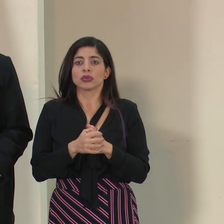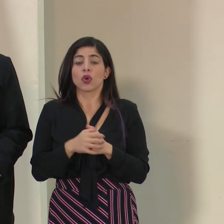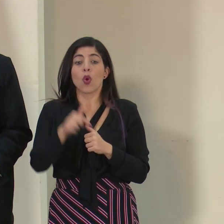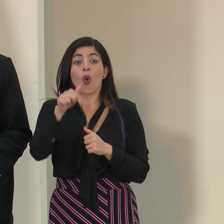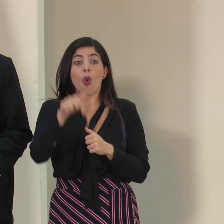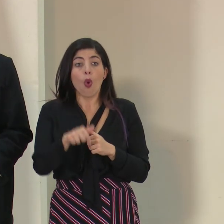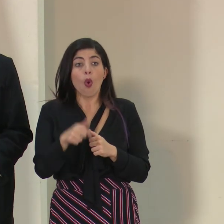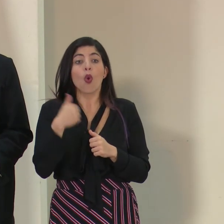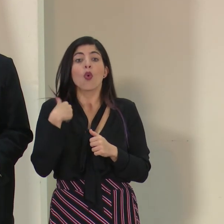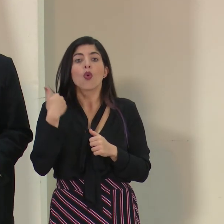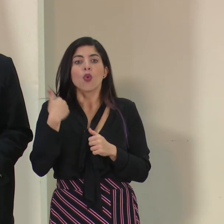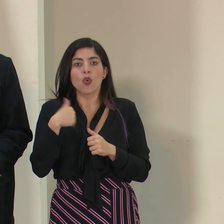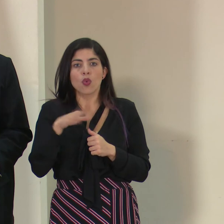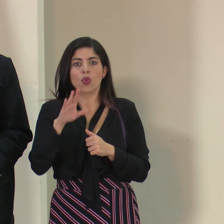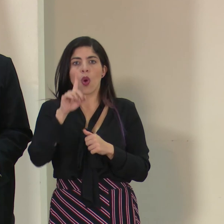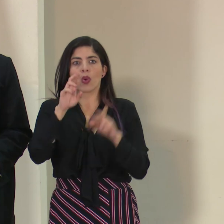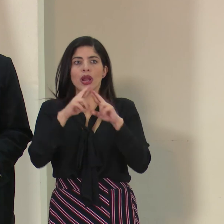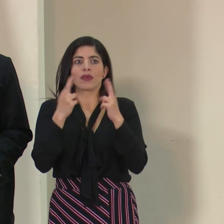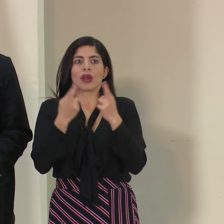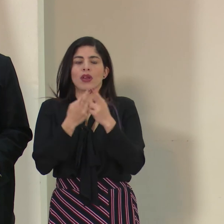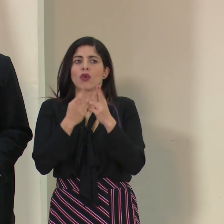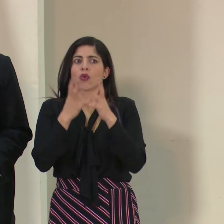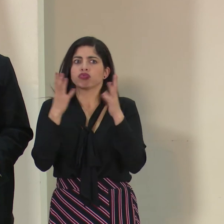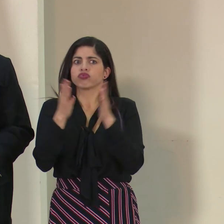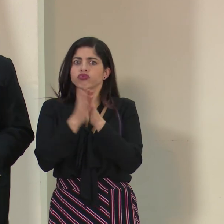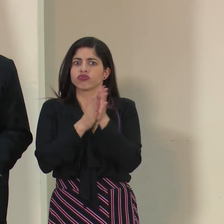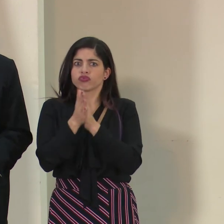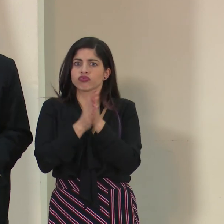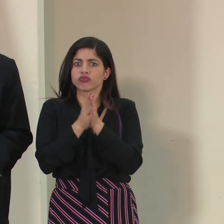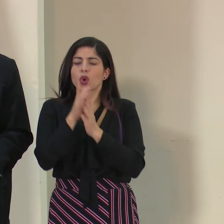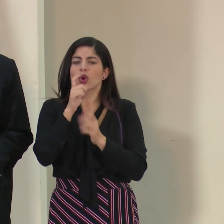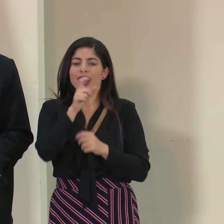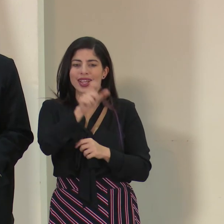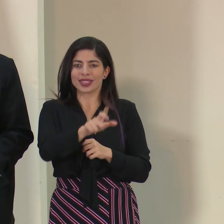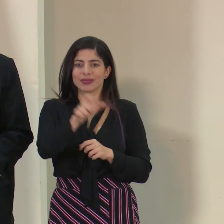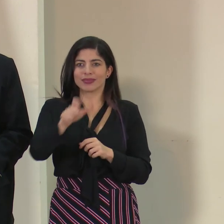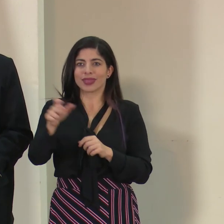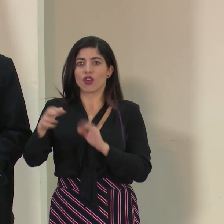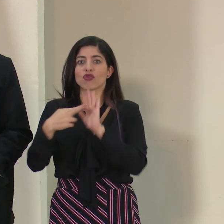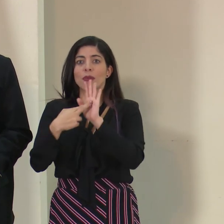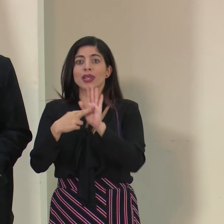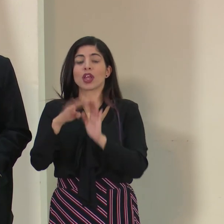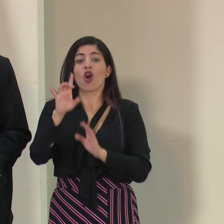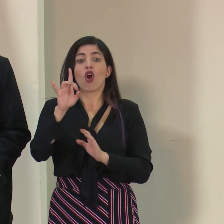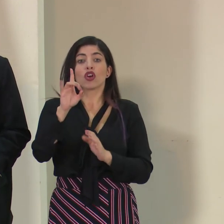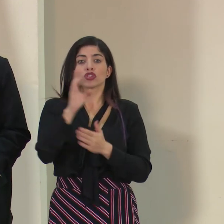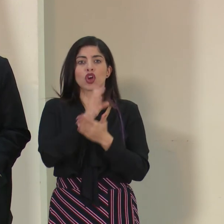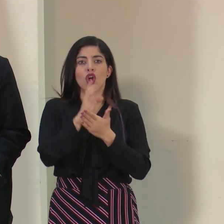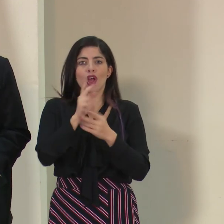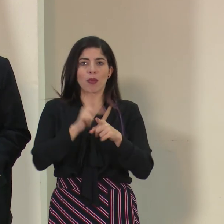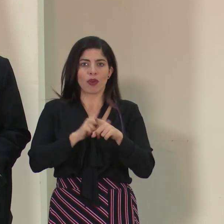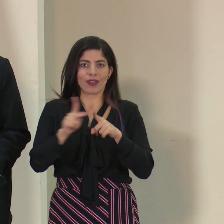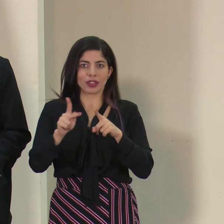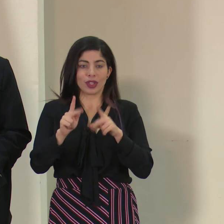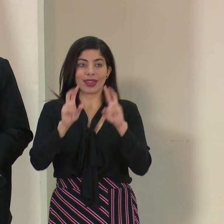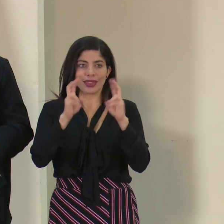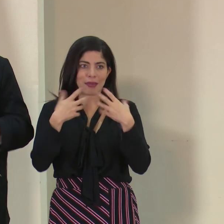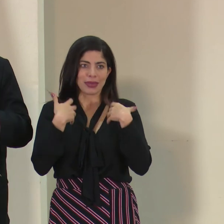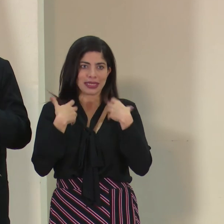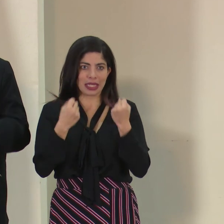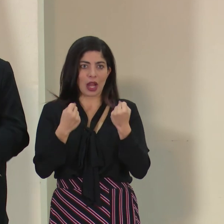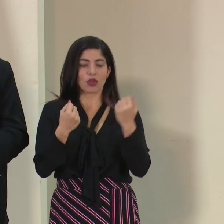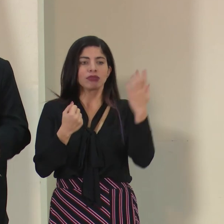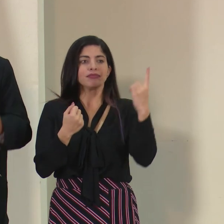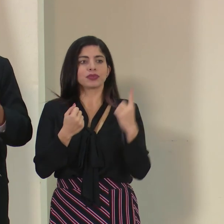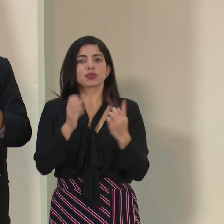Hoy tuvimos una reunión muy provechosa con los representantes de ocho colegios profesionales en el sector salud, donde